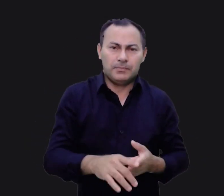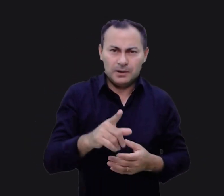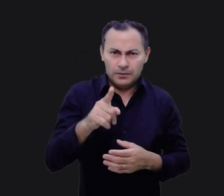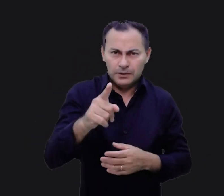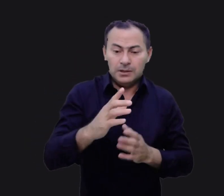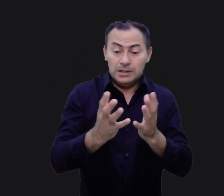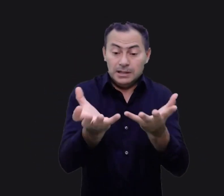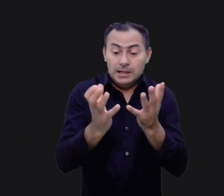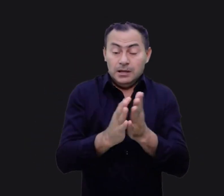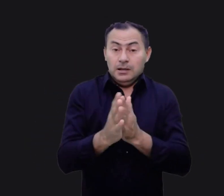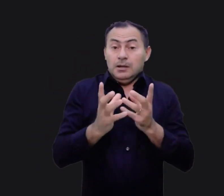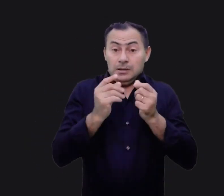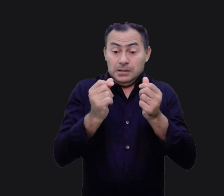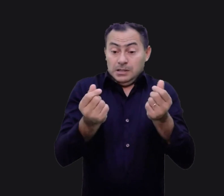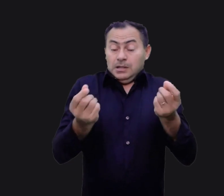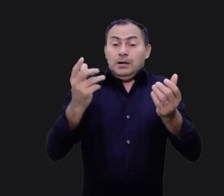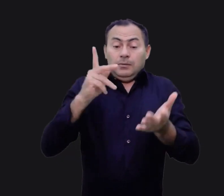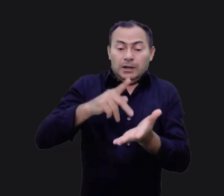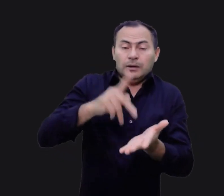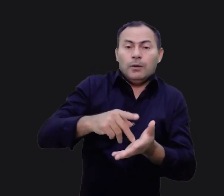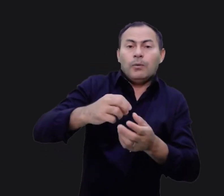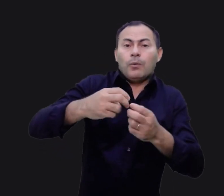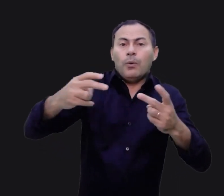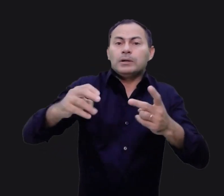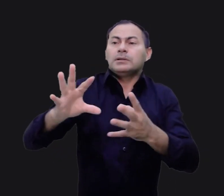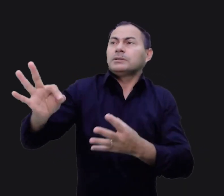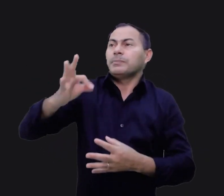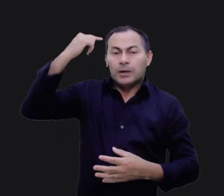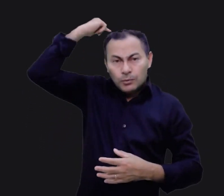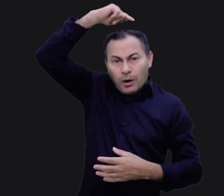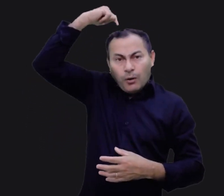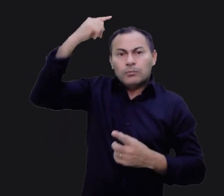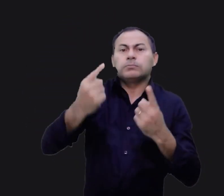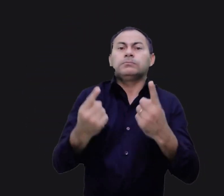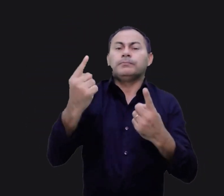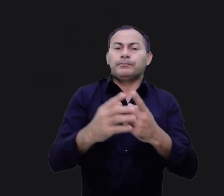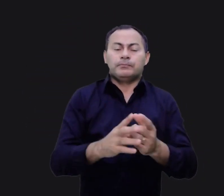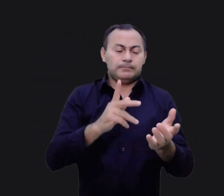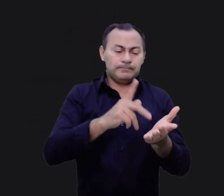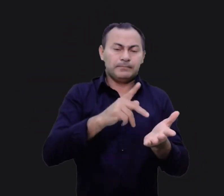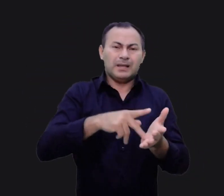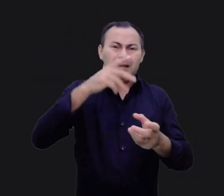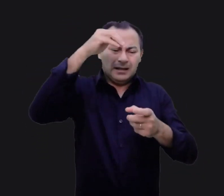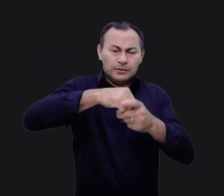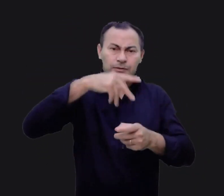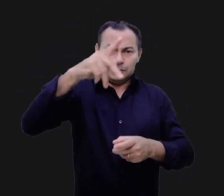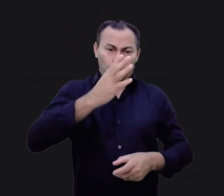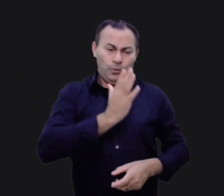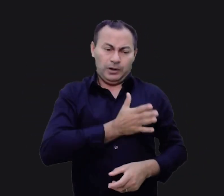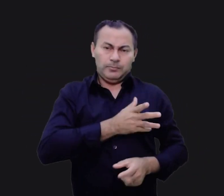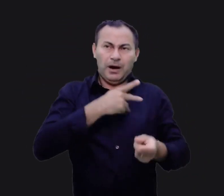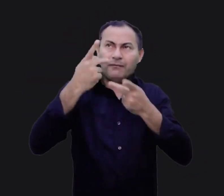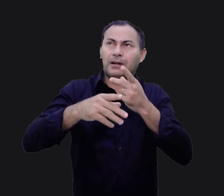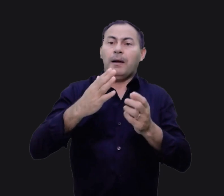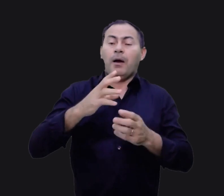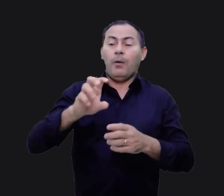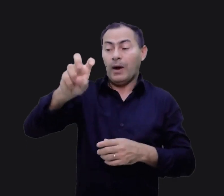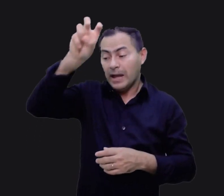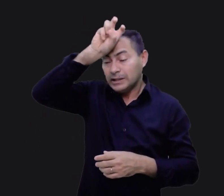Você anseia por riquezas verdadeiras, por coisas espirituais? Lá no fundo do seu coração você não diz, ah, o